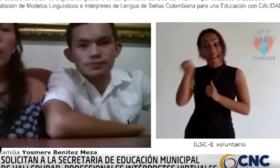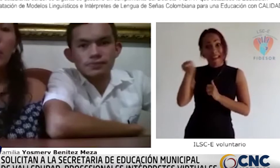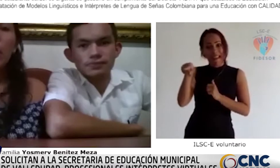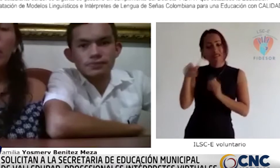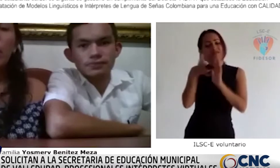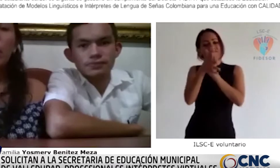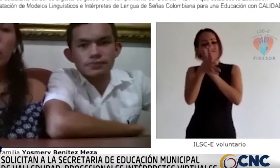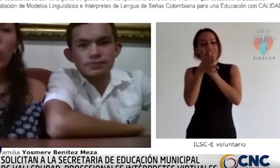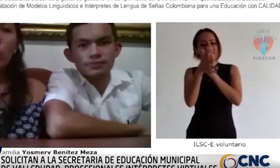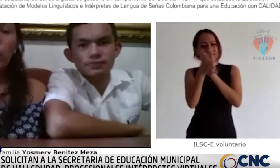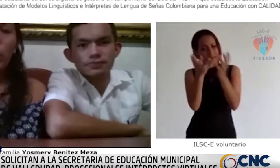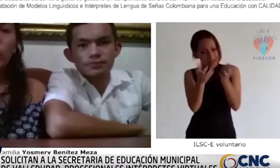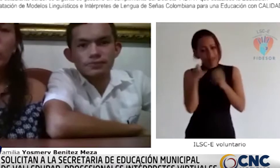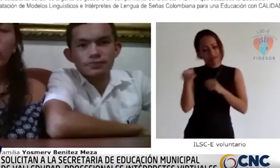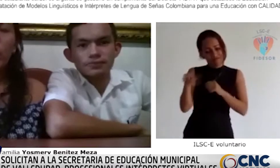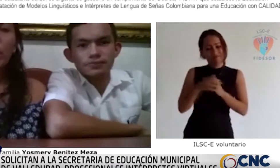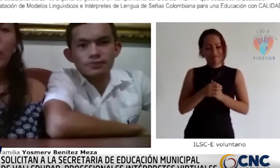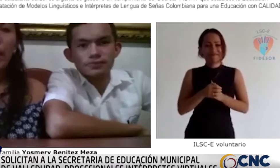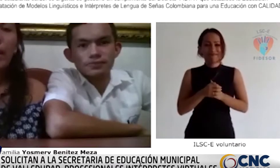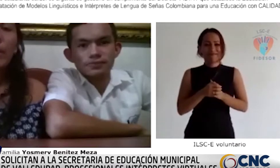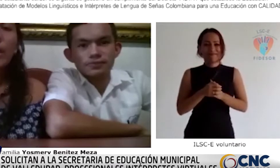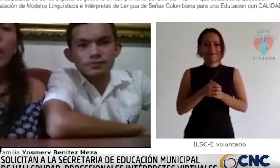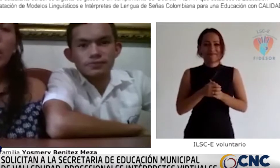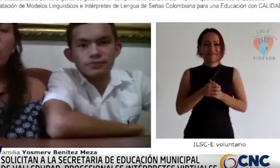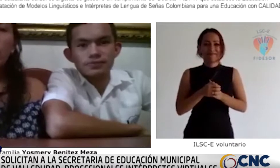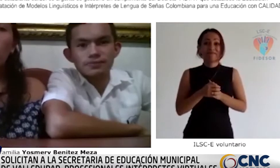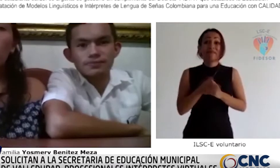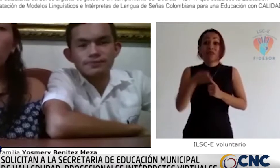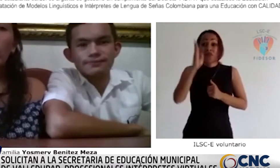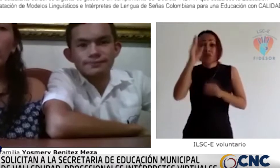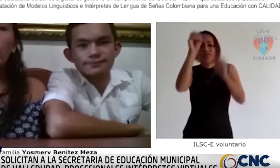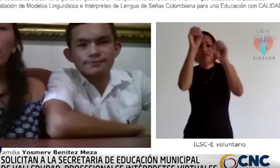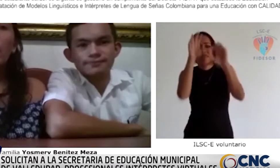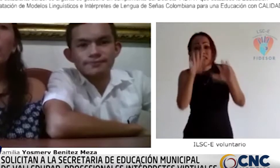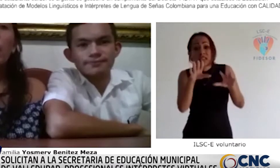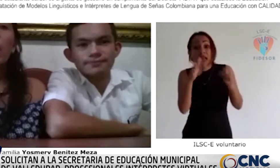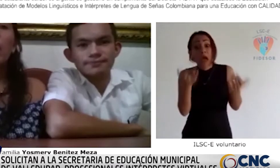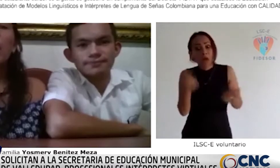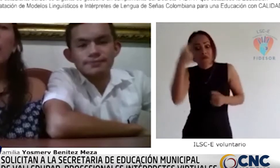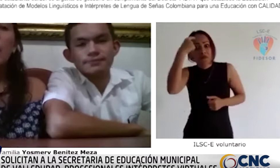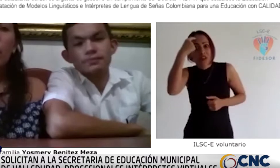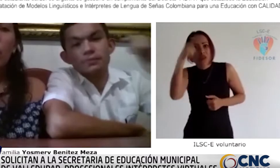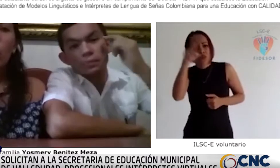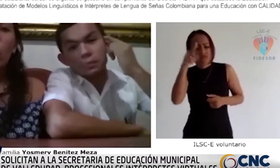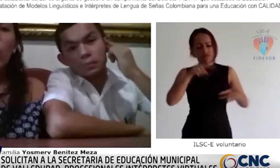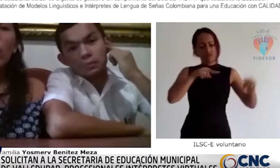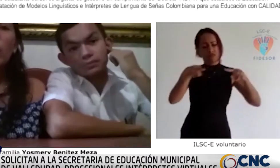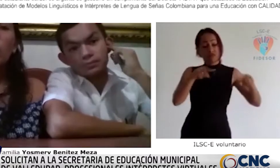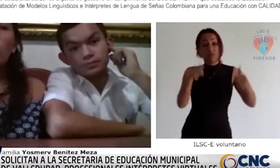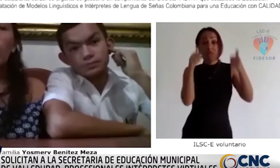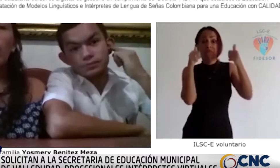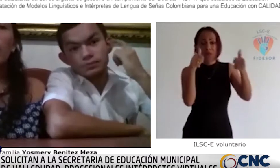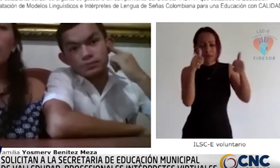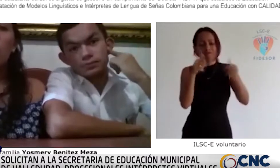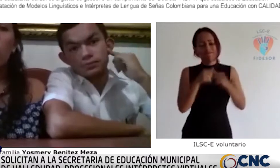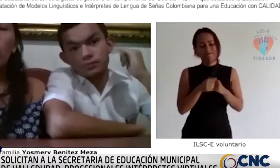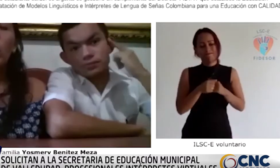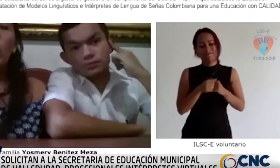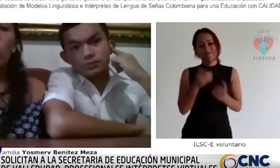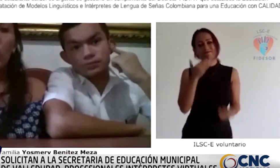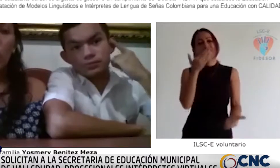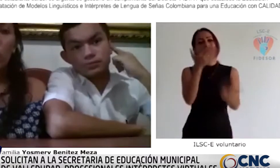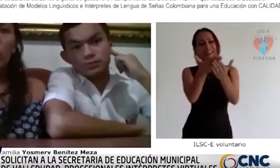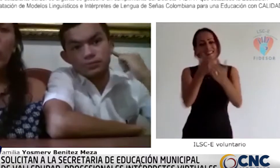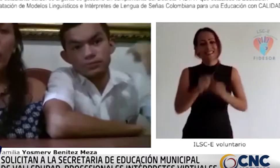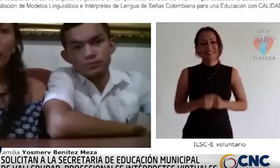le va a derirse unas palabras, que mi Dios me lo bendiga y me le dé sabiduría en su nueva gestión